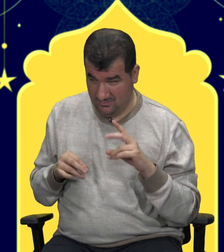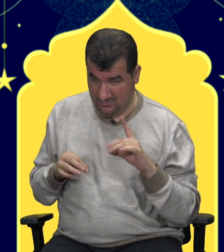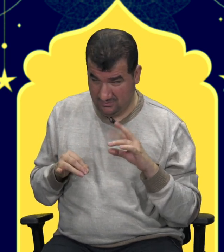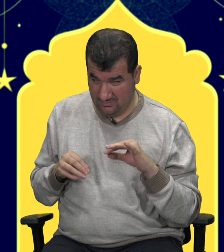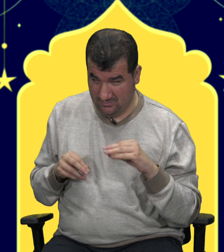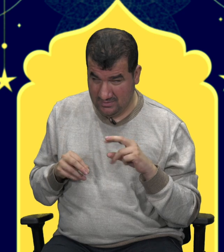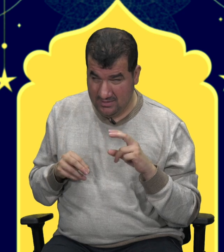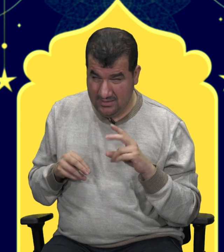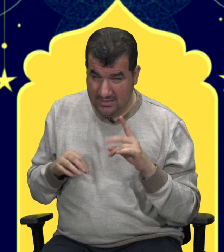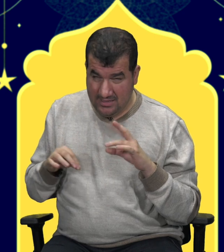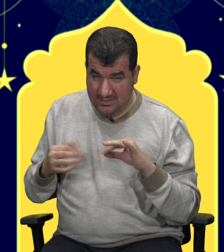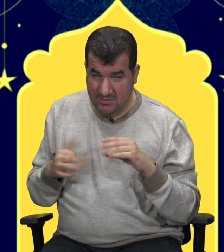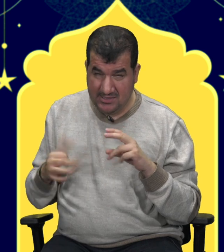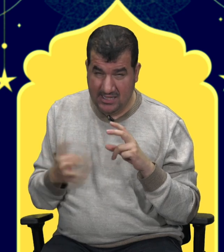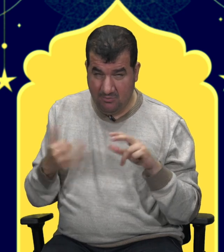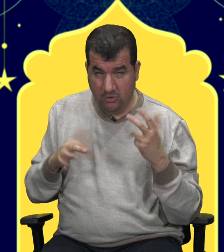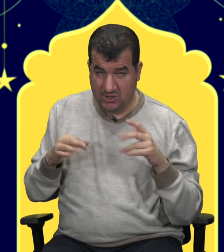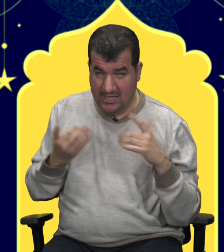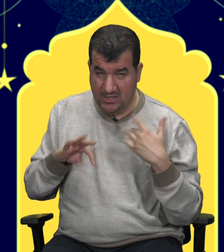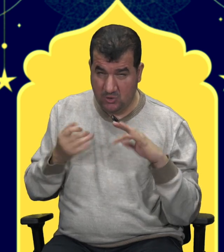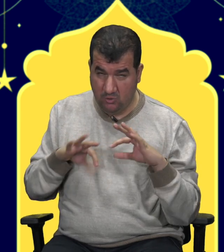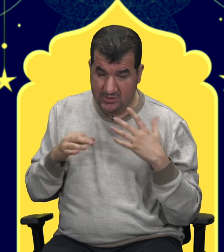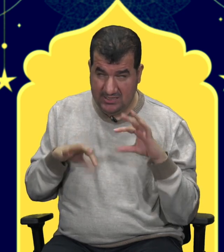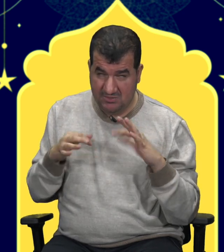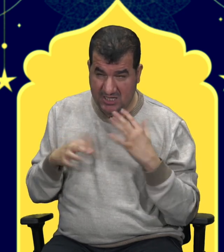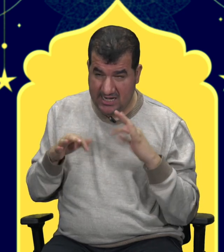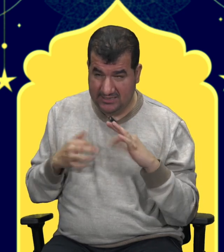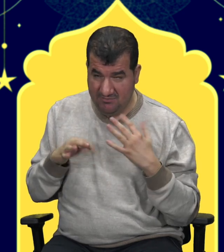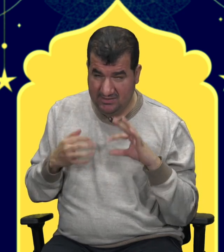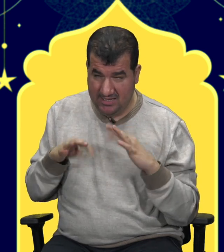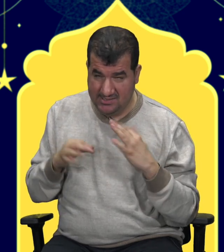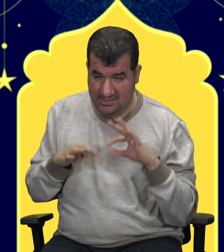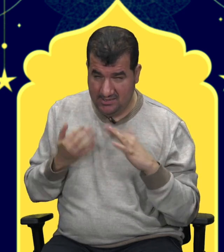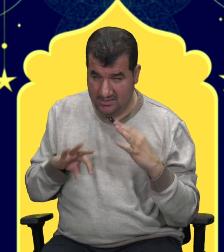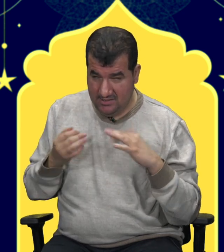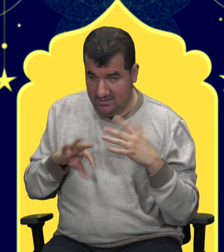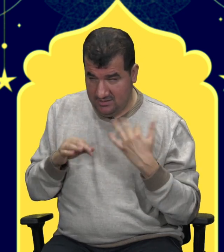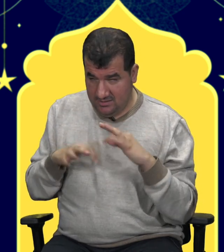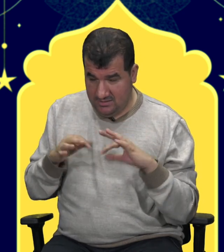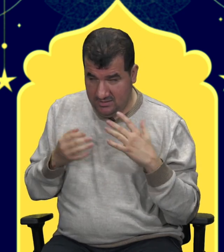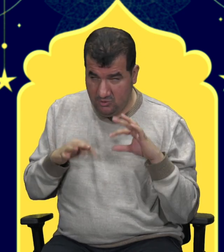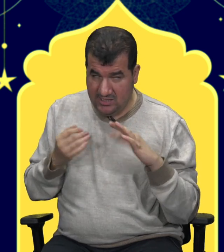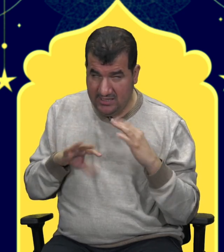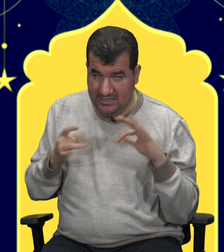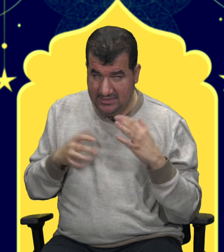özlersin? Ramazan ayı boyunca en çok özlediğim şeylerden bir tanesi özellikle de